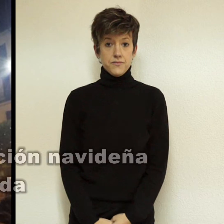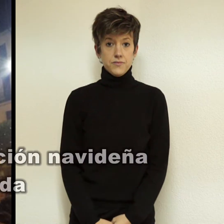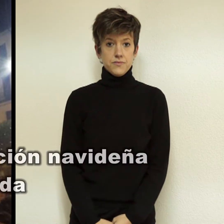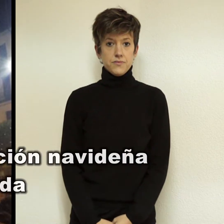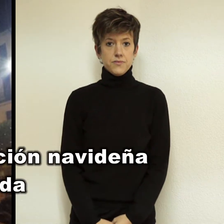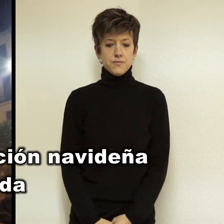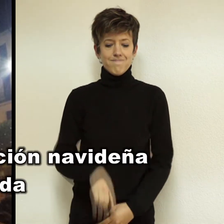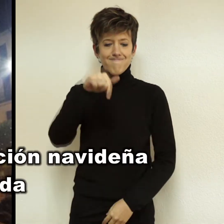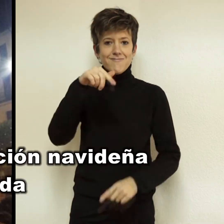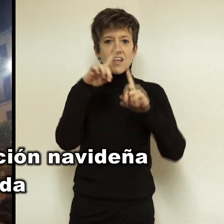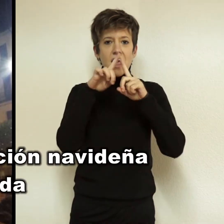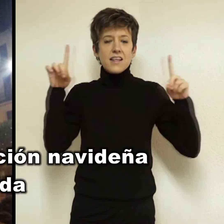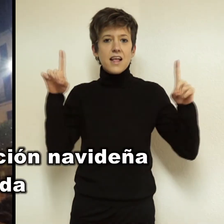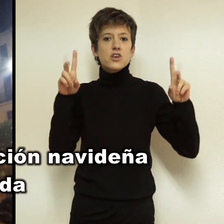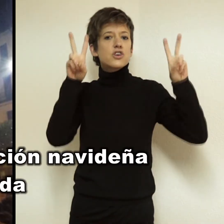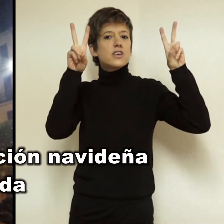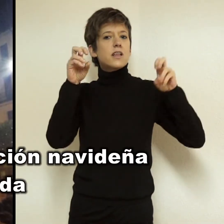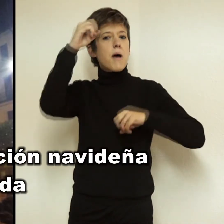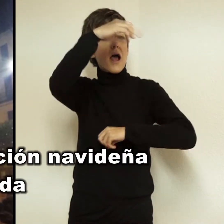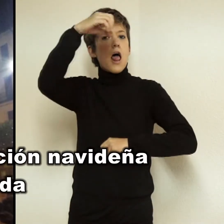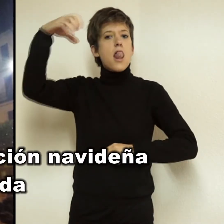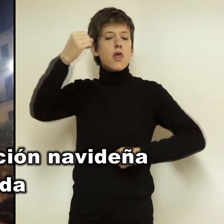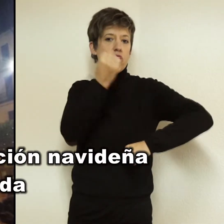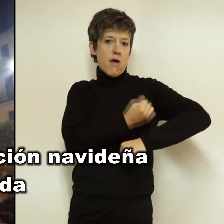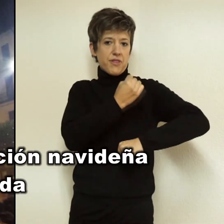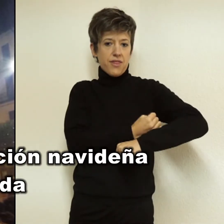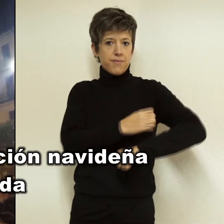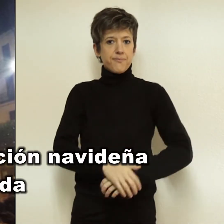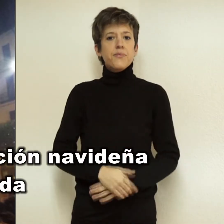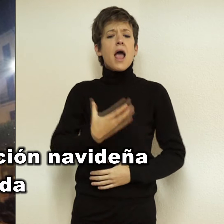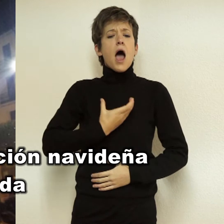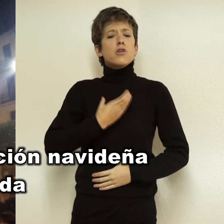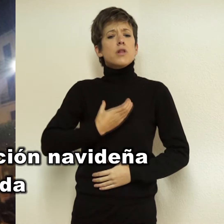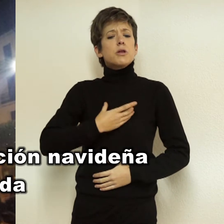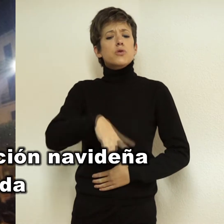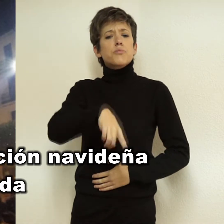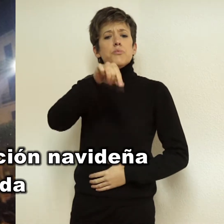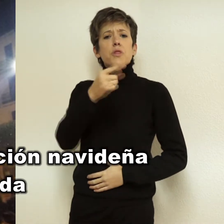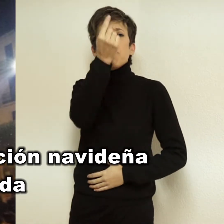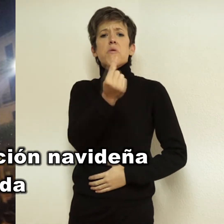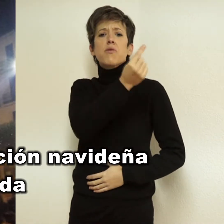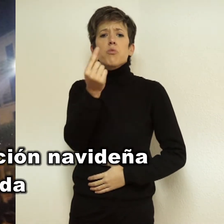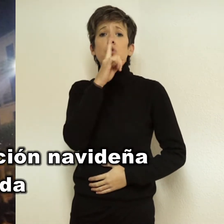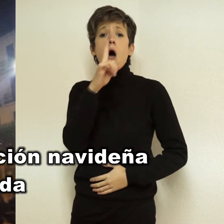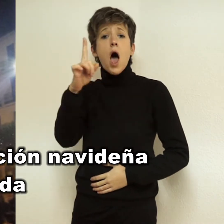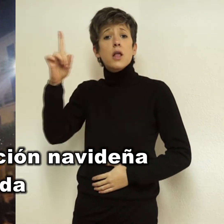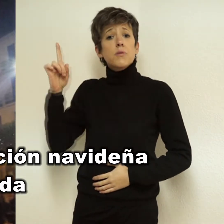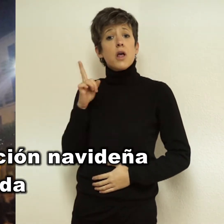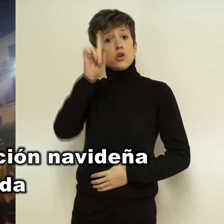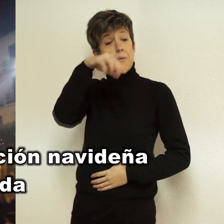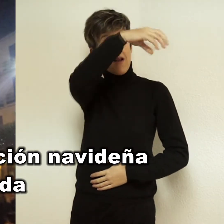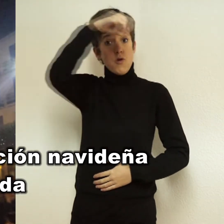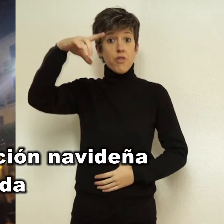Este año, con la iluminación de las luces de Navidad, el Ayuntamiento de Zamora ha decidido mantener el presupuesto y la